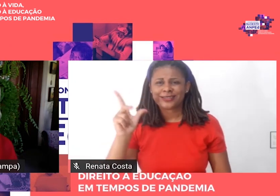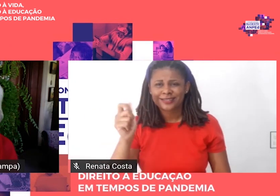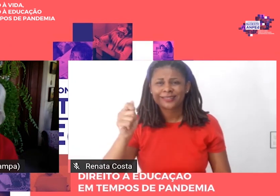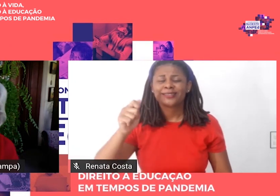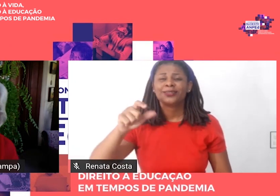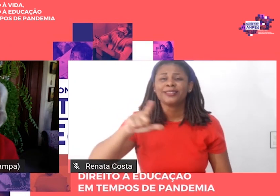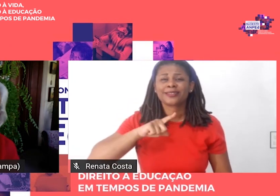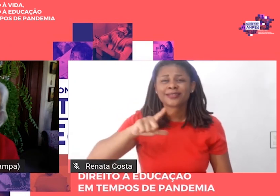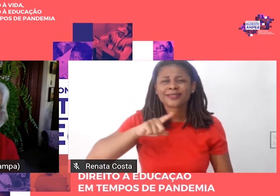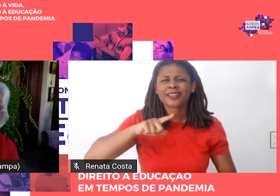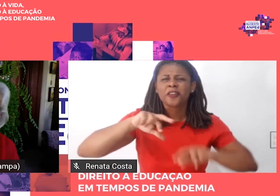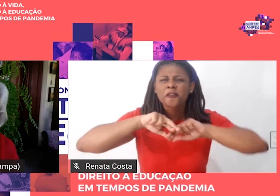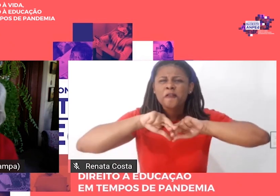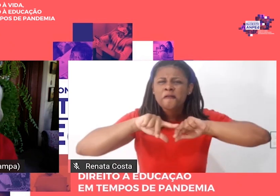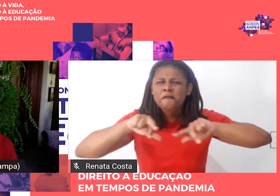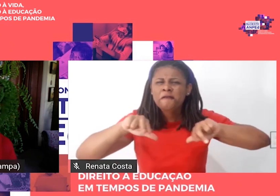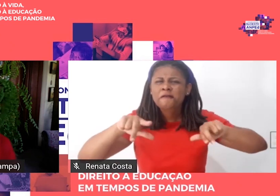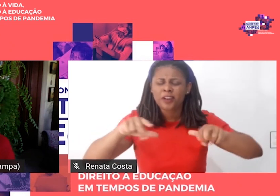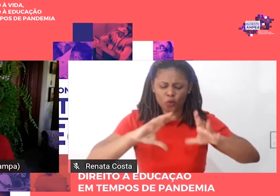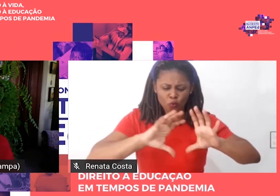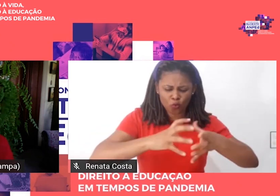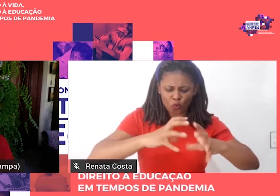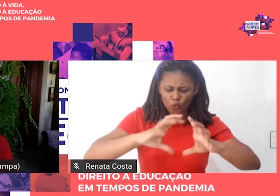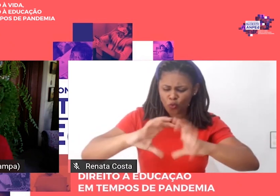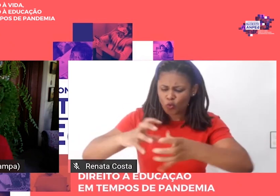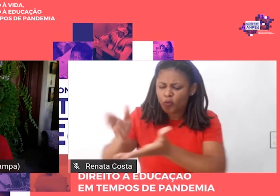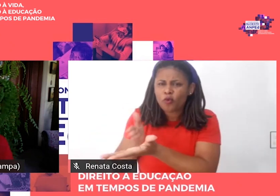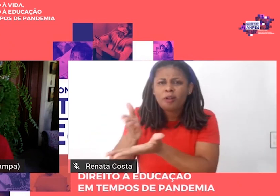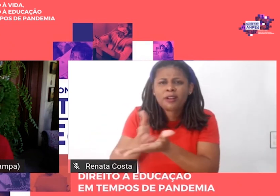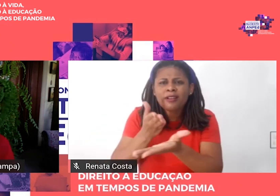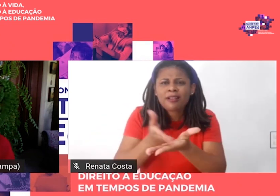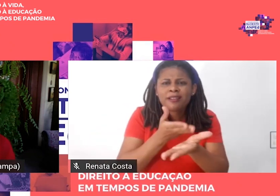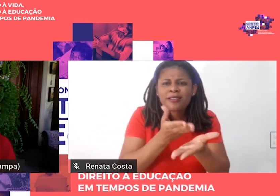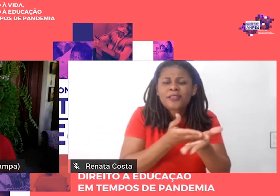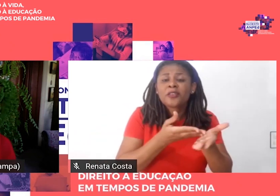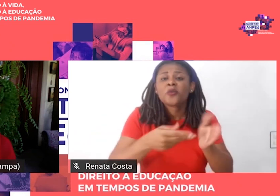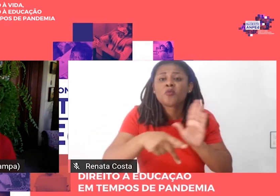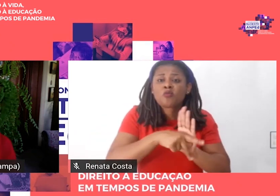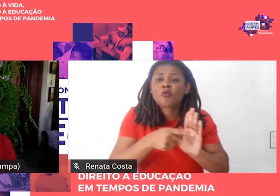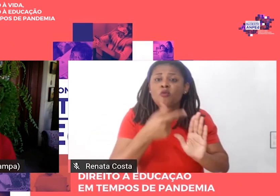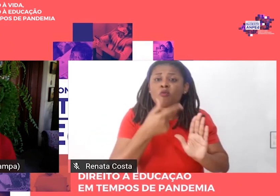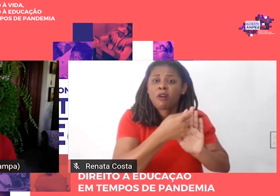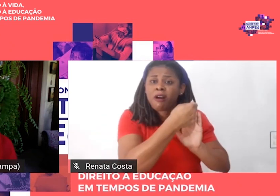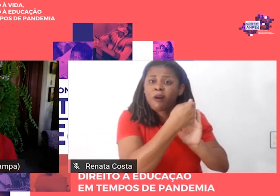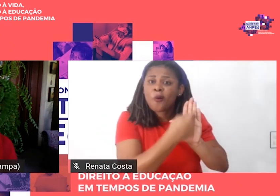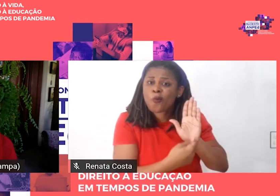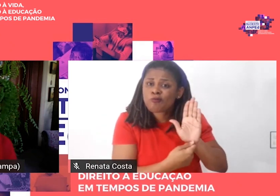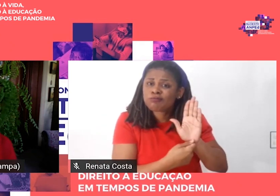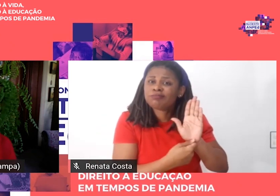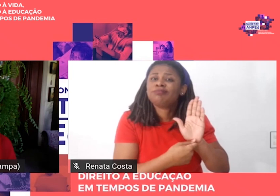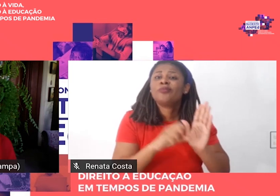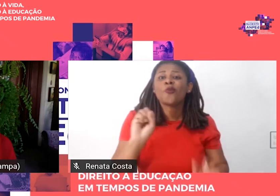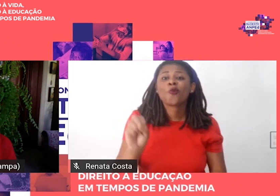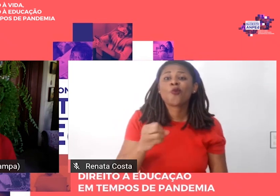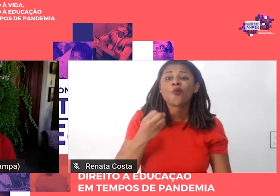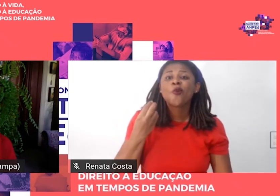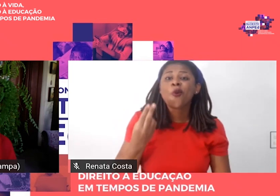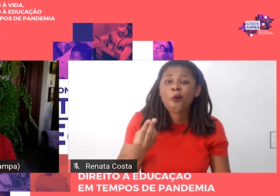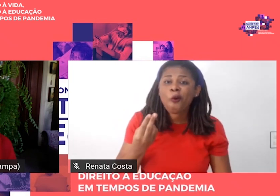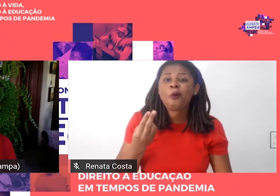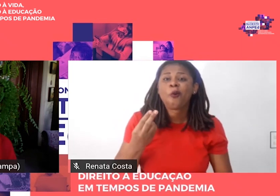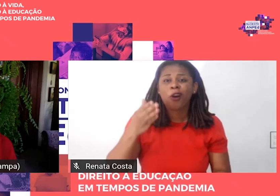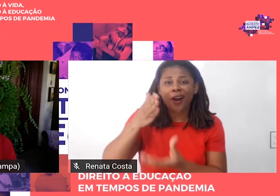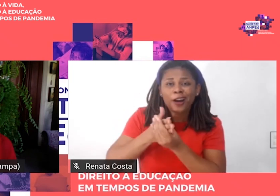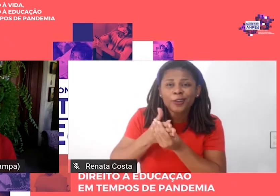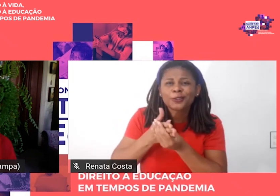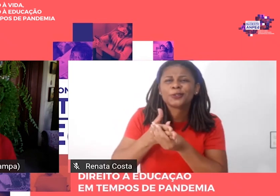que nos é apresentado pelos autores ou pelas editoras, e vocês podem ir ao portal, ao site da